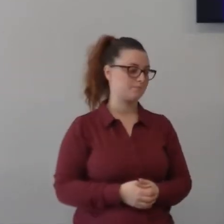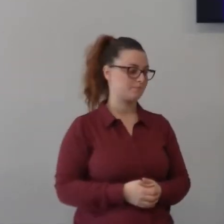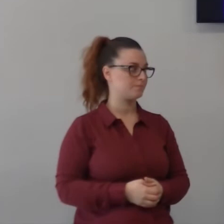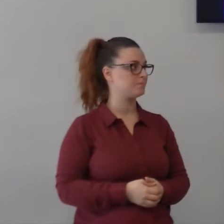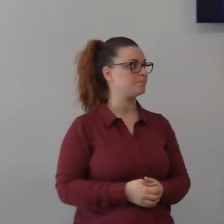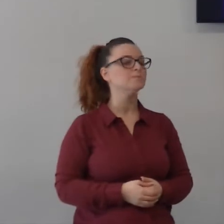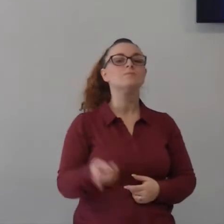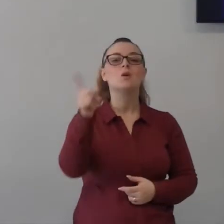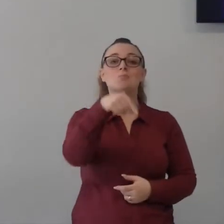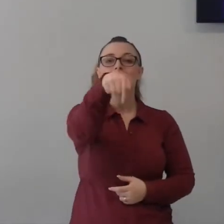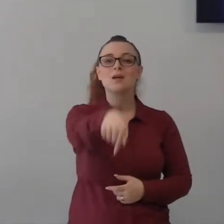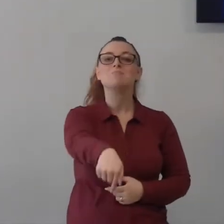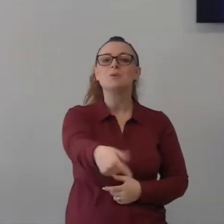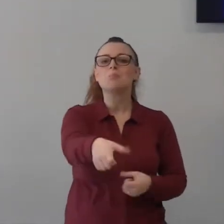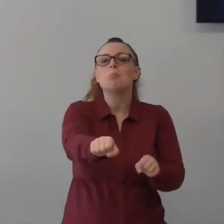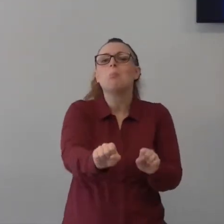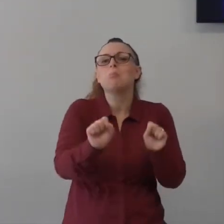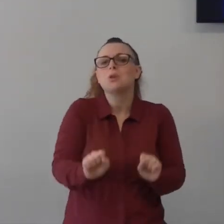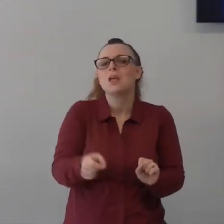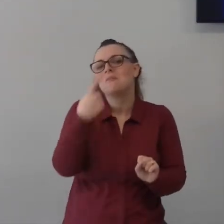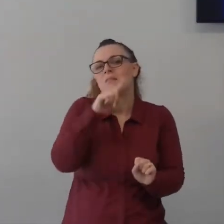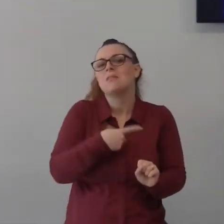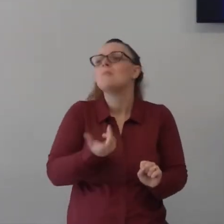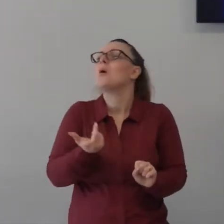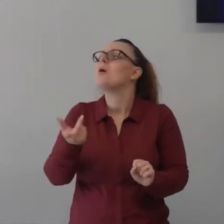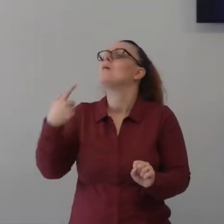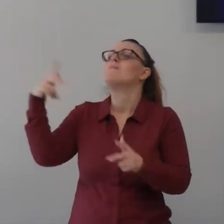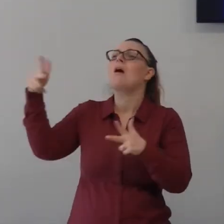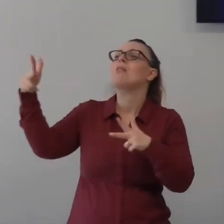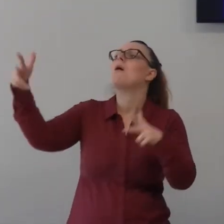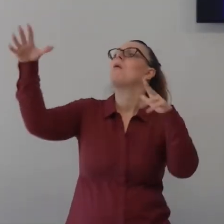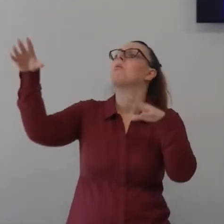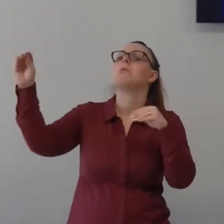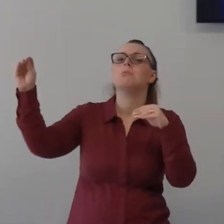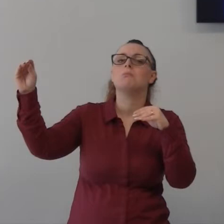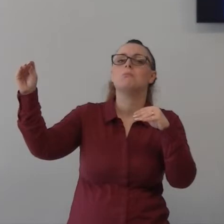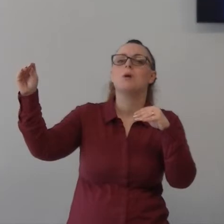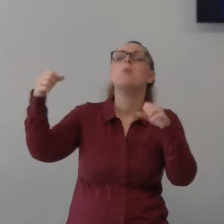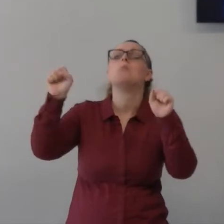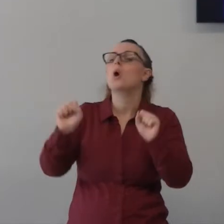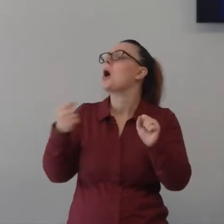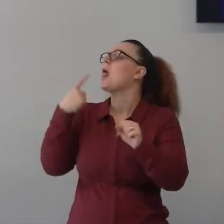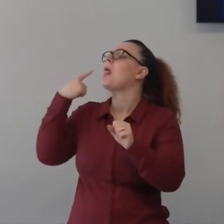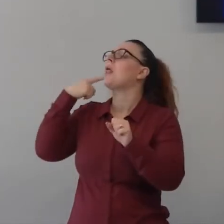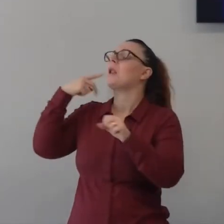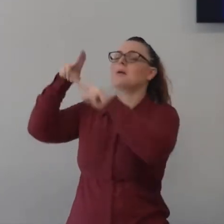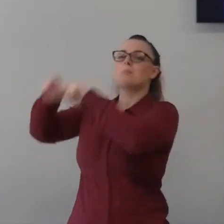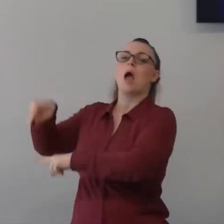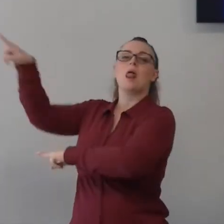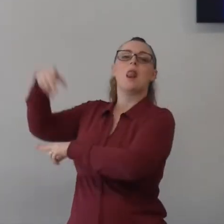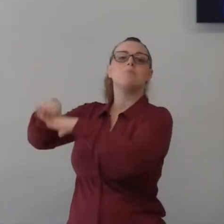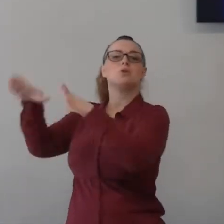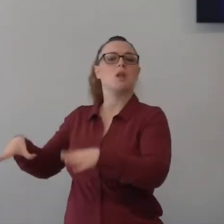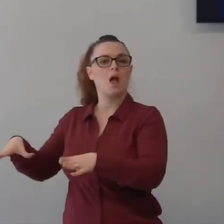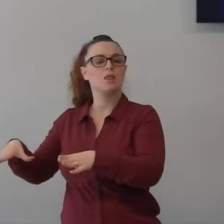anche stavolta avrebbe potuto benissimo fare la stessa cosa dalla montagna diceva oh zitto vento